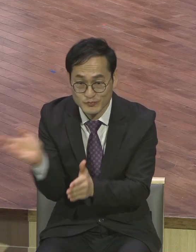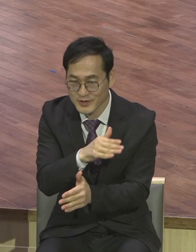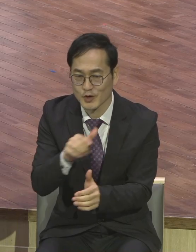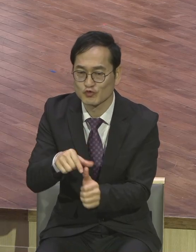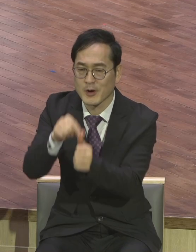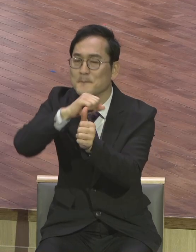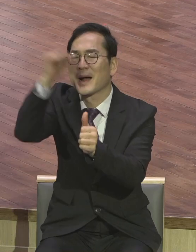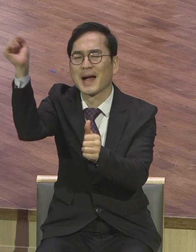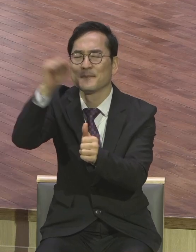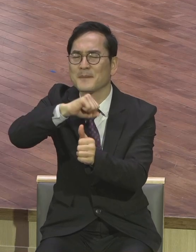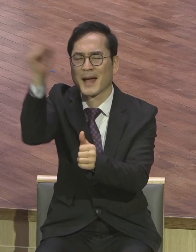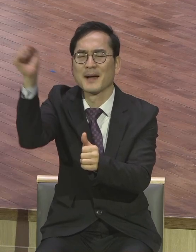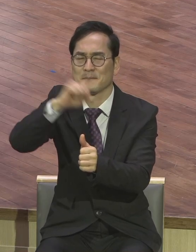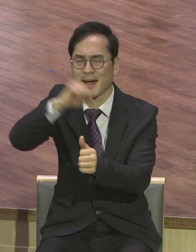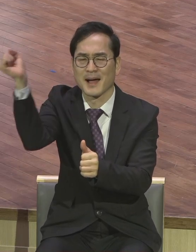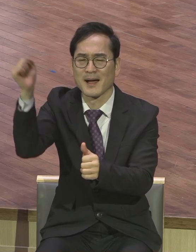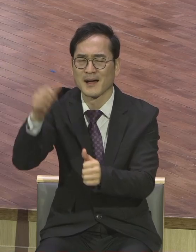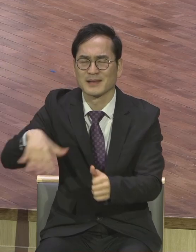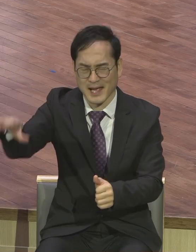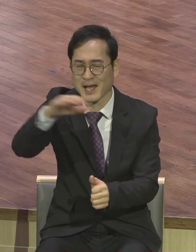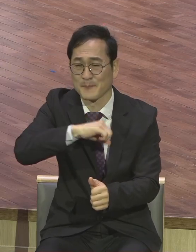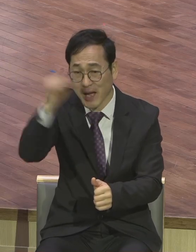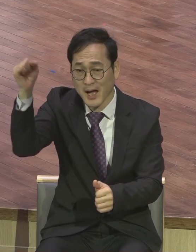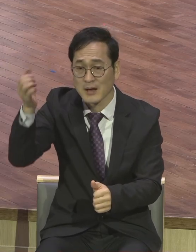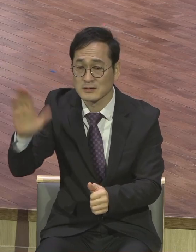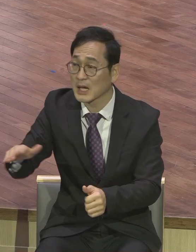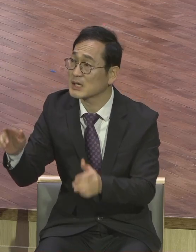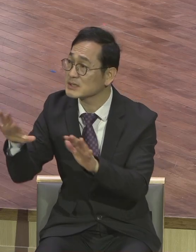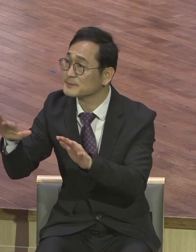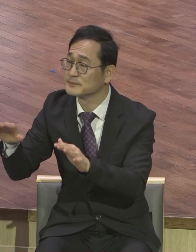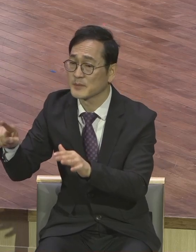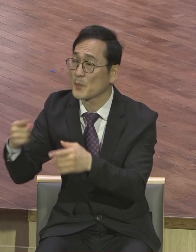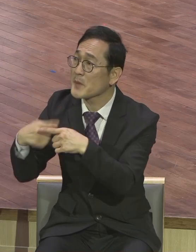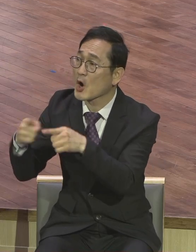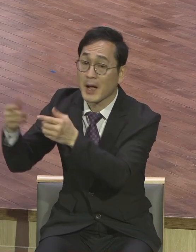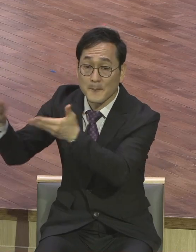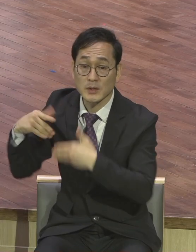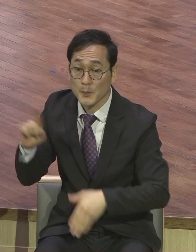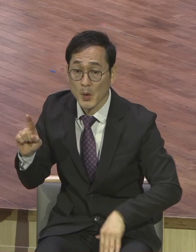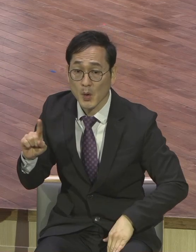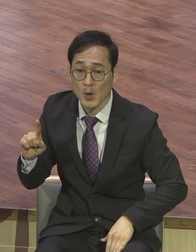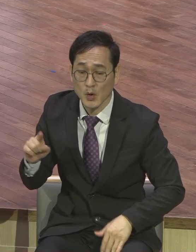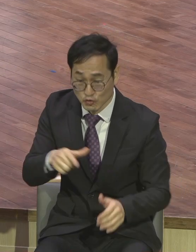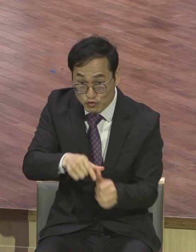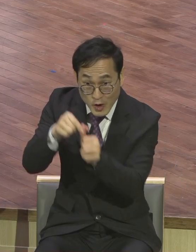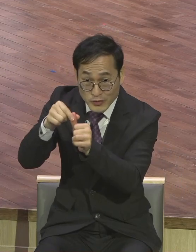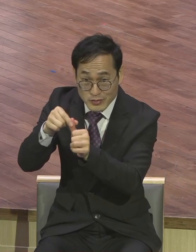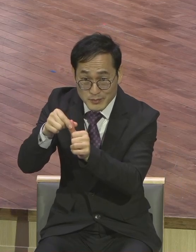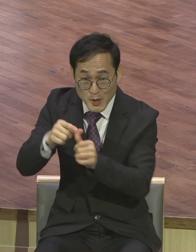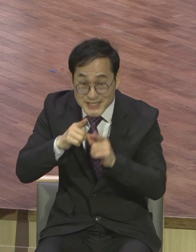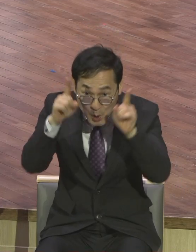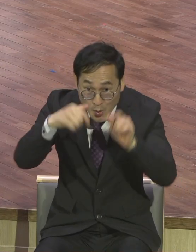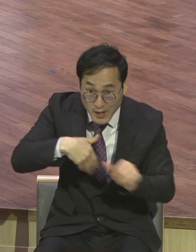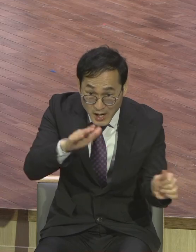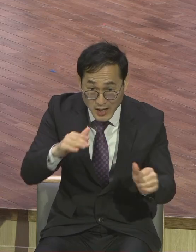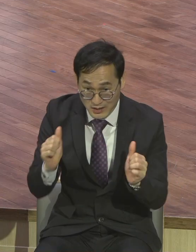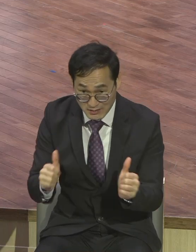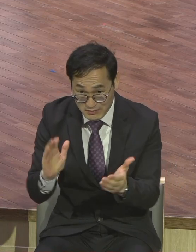그것은 상급 문제예요. 구원문제가 아닙니다. 상급 우리는 뭐만